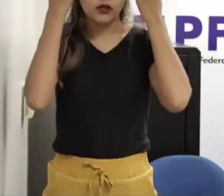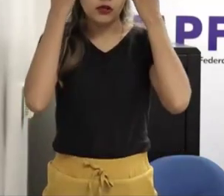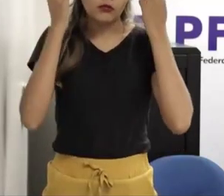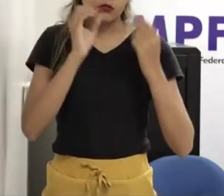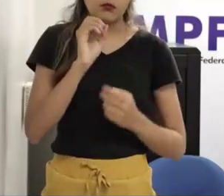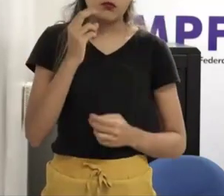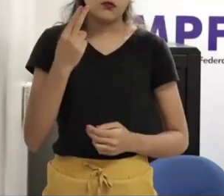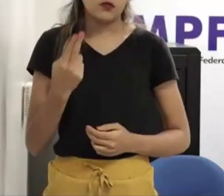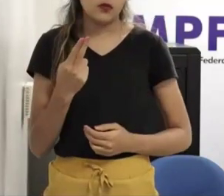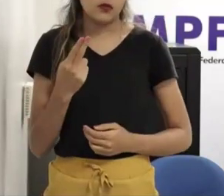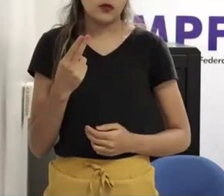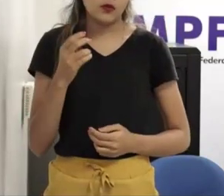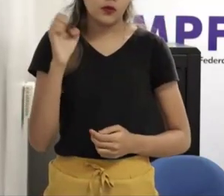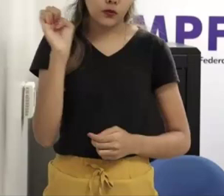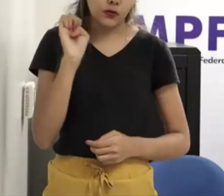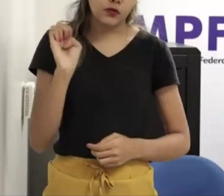teoricamente que teria que